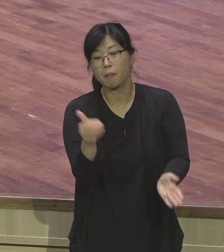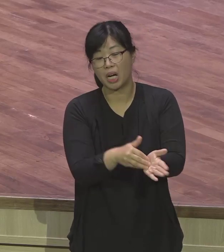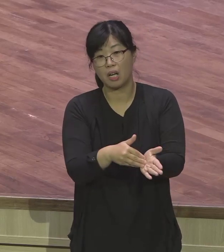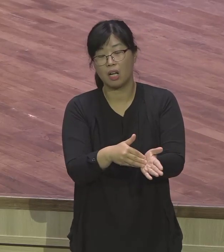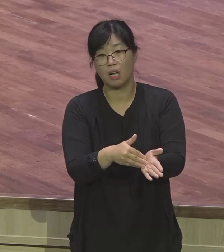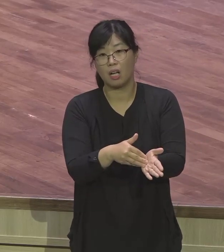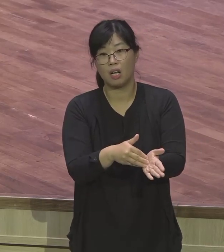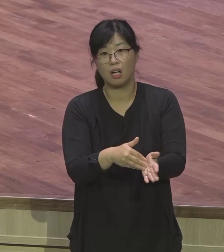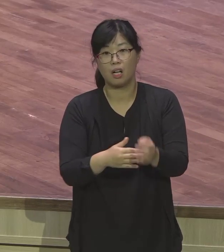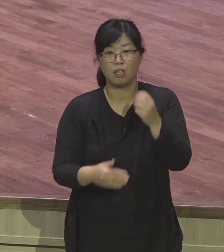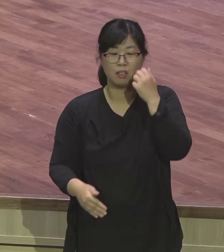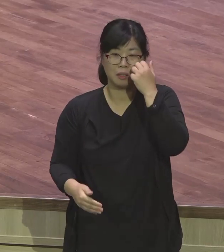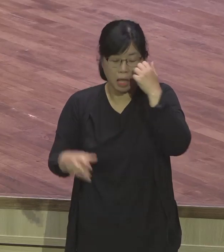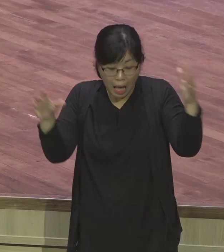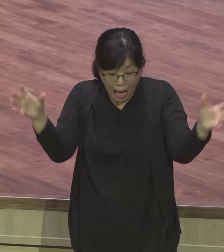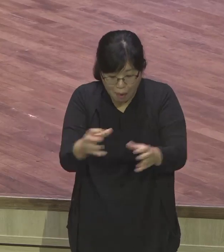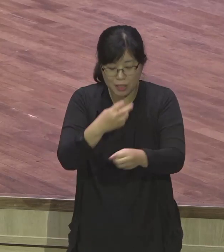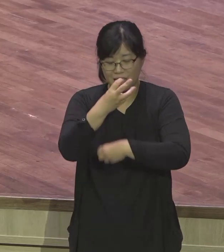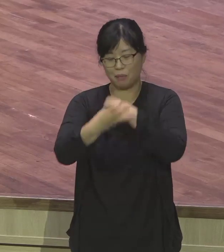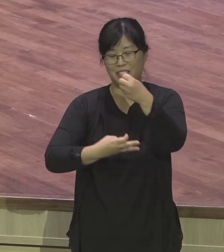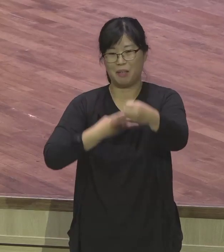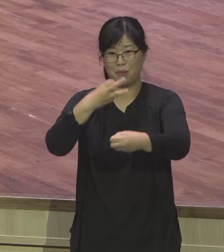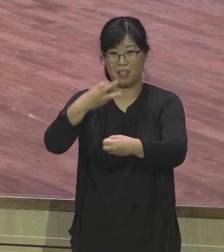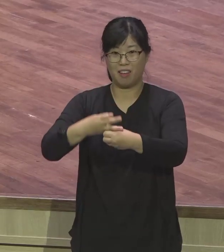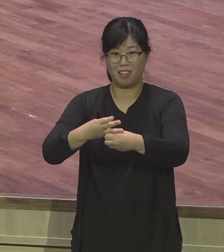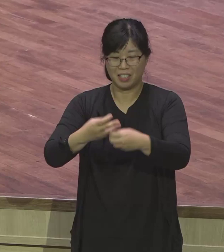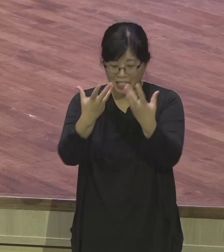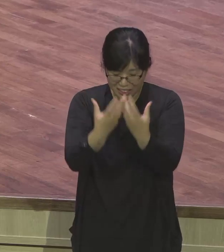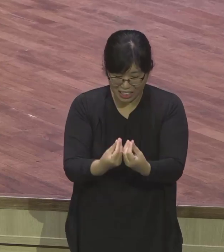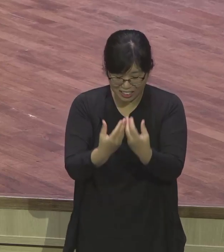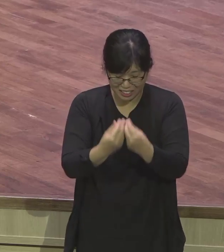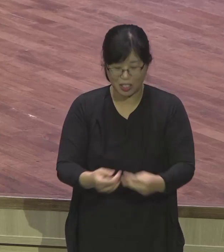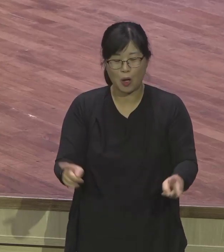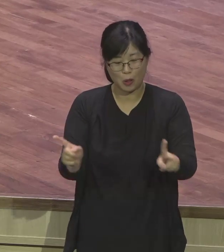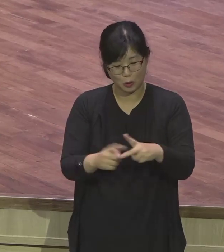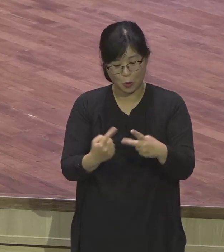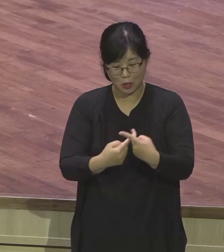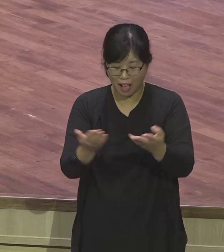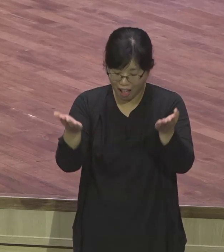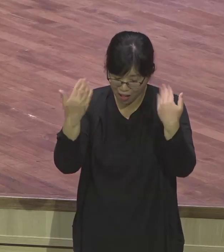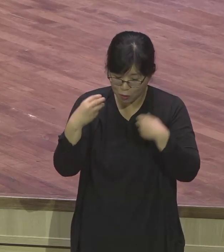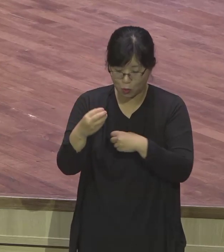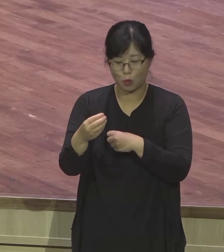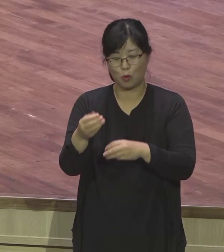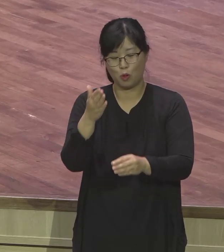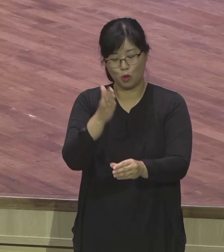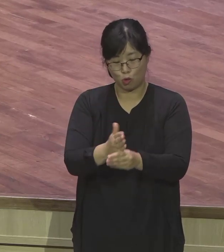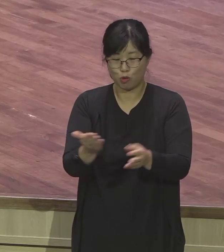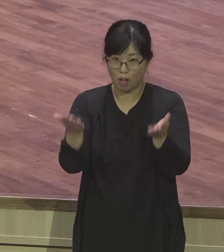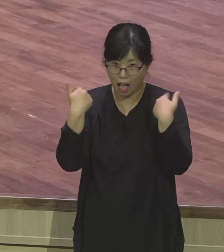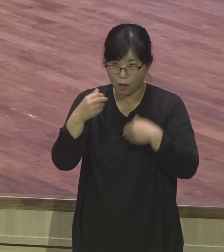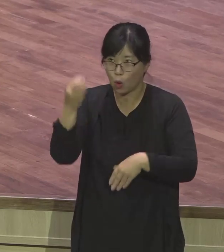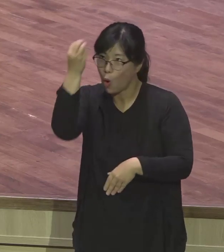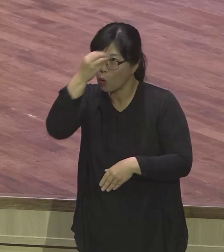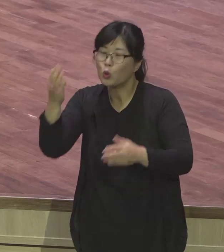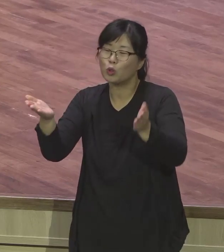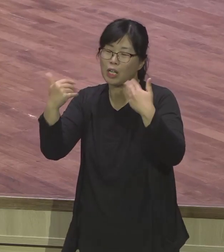13년을 말하면 중학교 고등학교 대학교 다 나온 거예요. 감옥에서 언어를 매일 그것도 매일